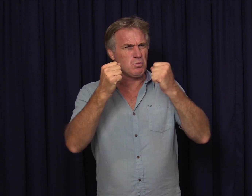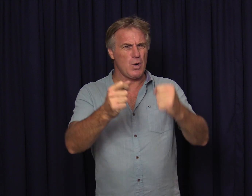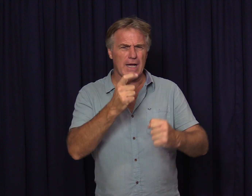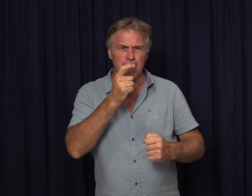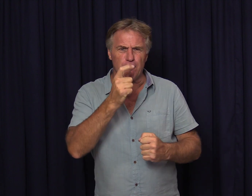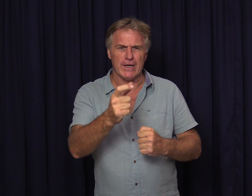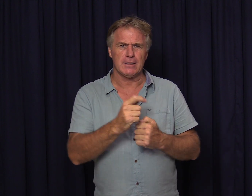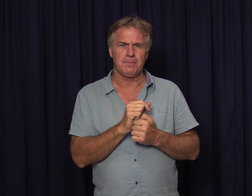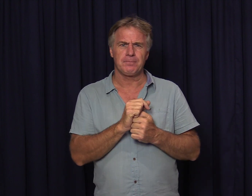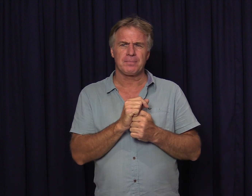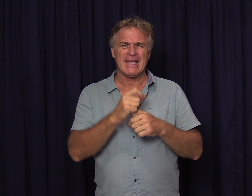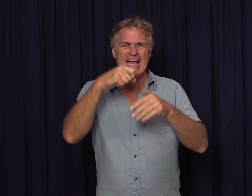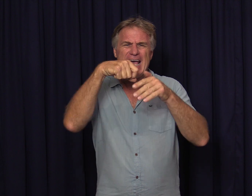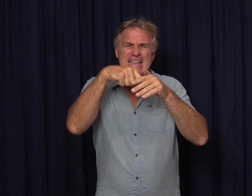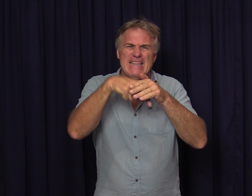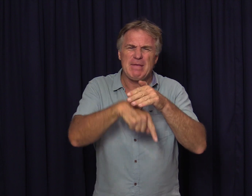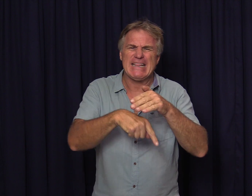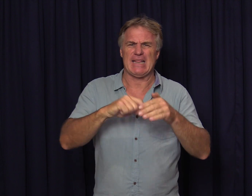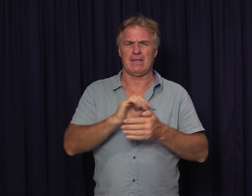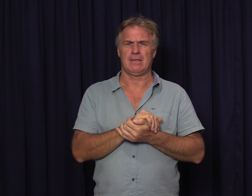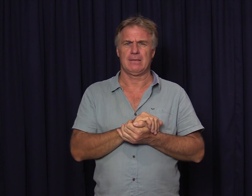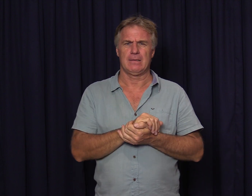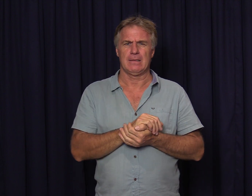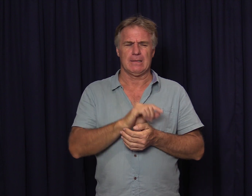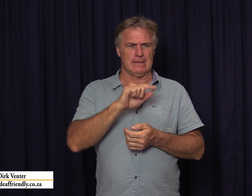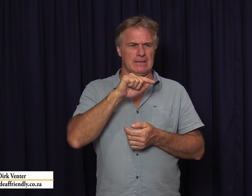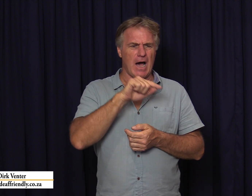moeilike woord intimiteit die